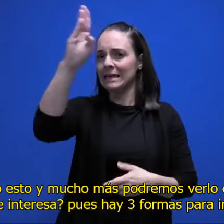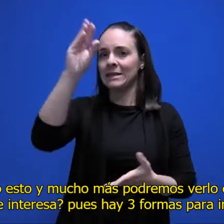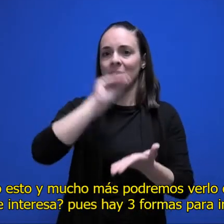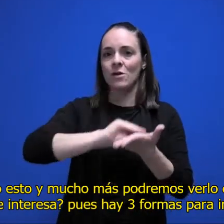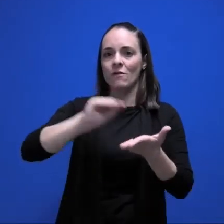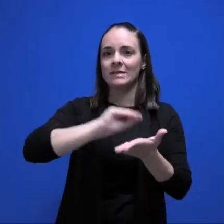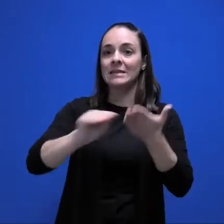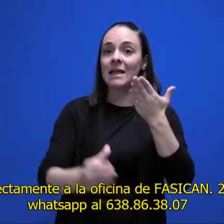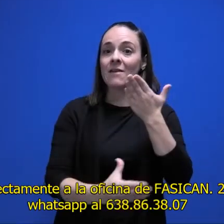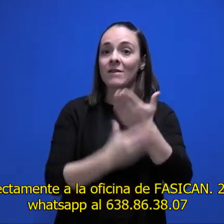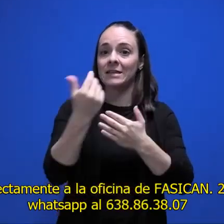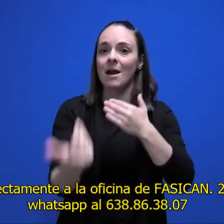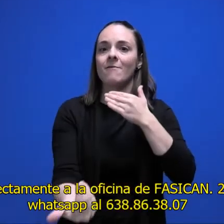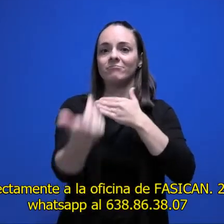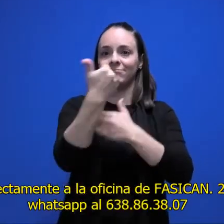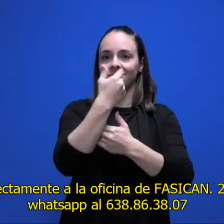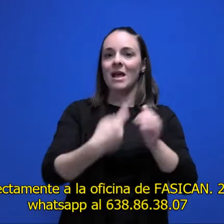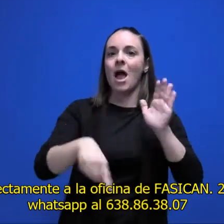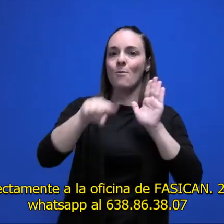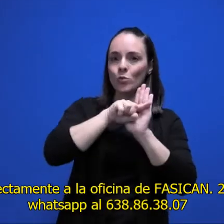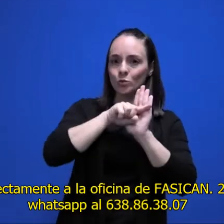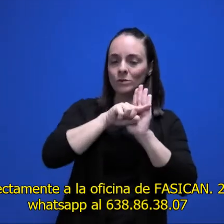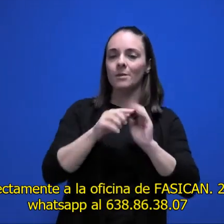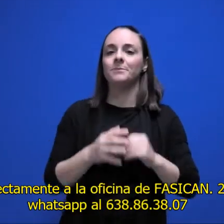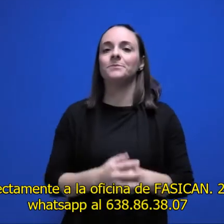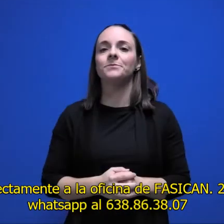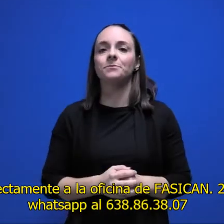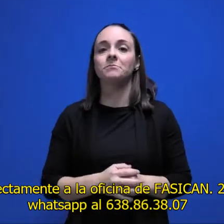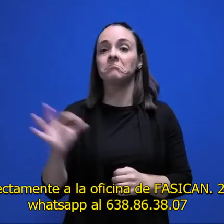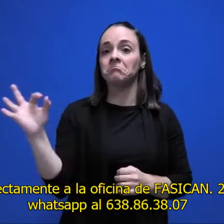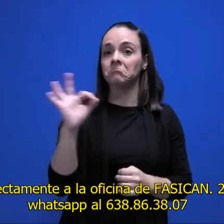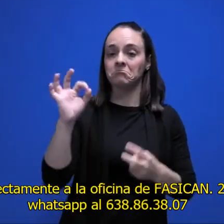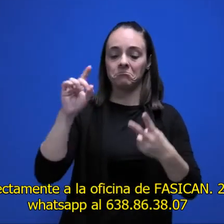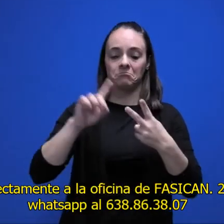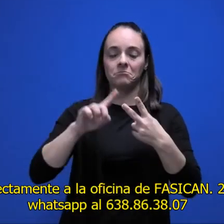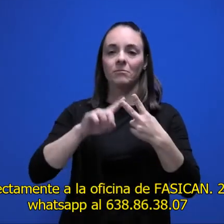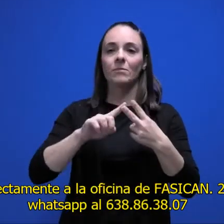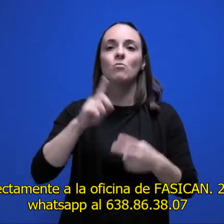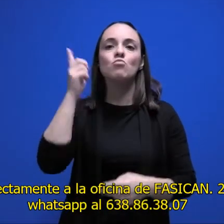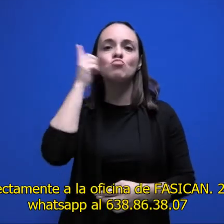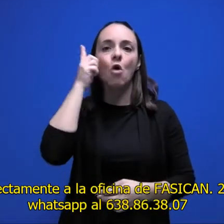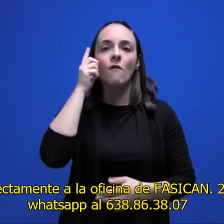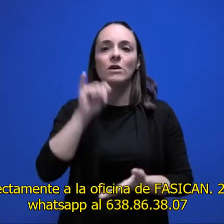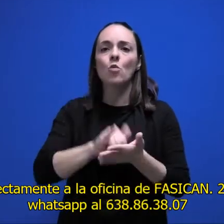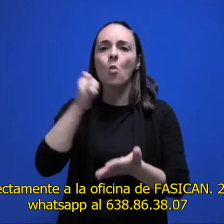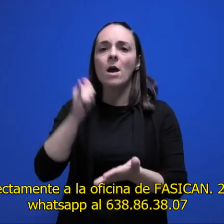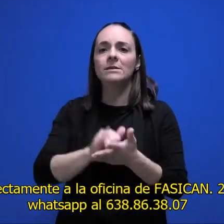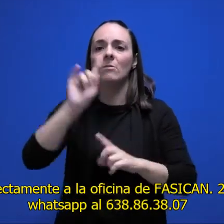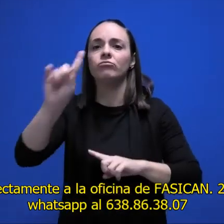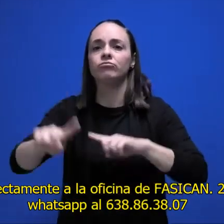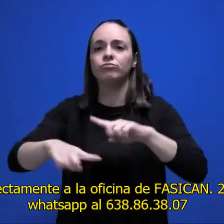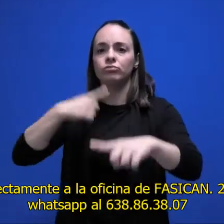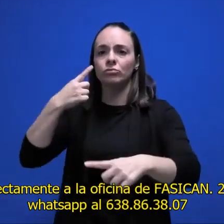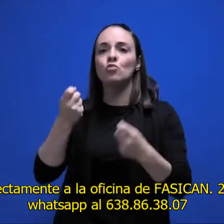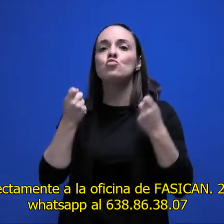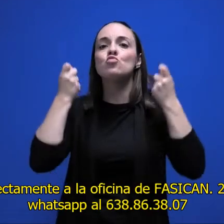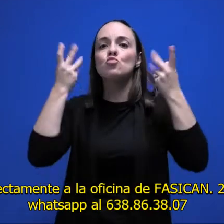La primera de ellas es directamente viniendo a la oficina de Fasecán. La segunda enviando un WhatsApp al